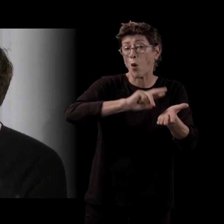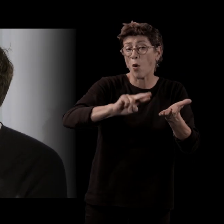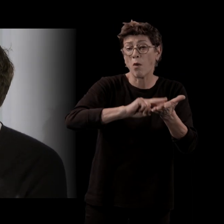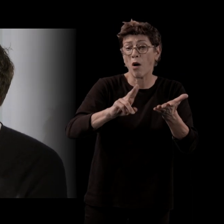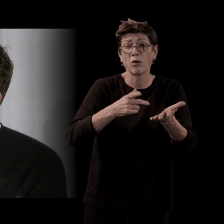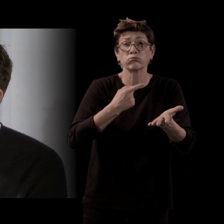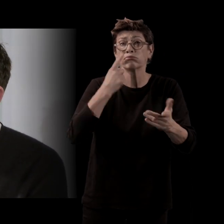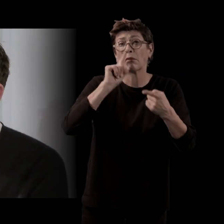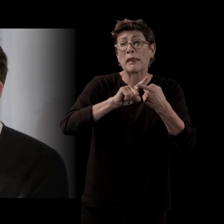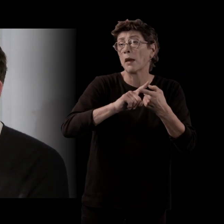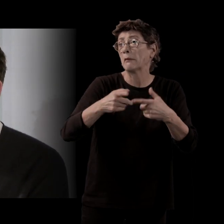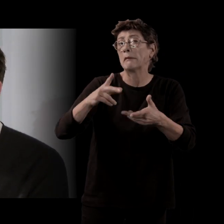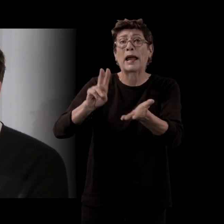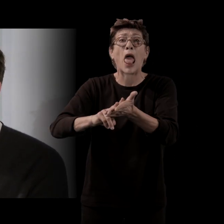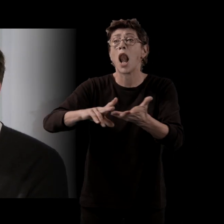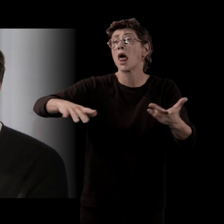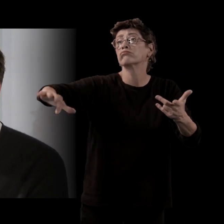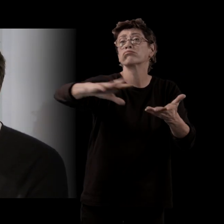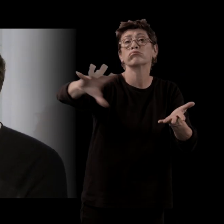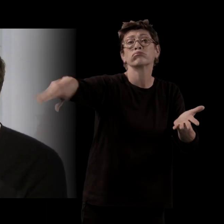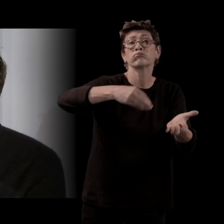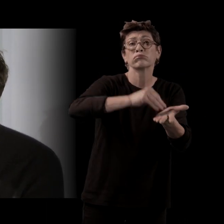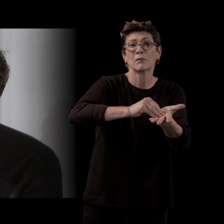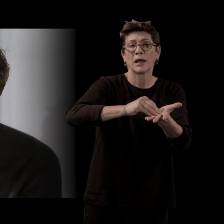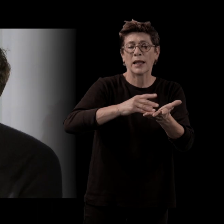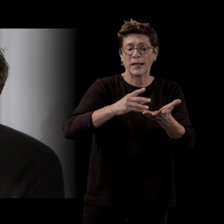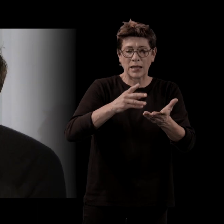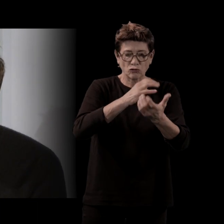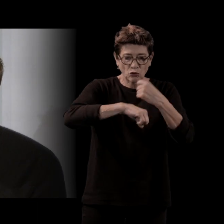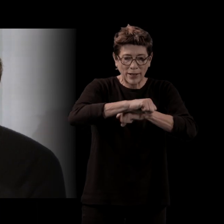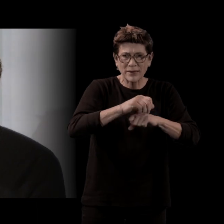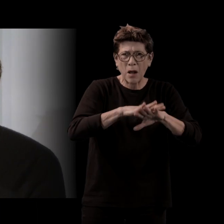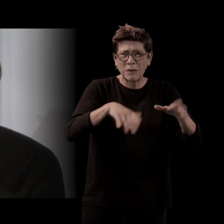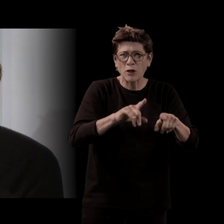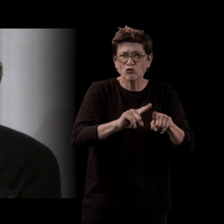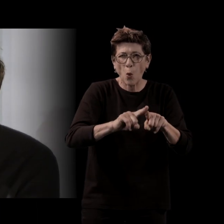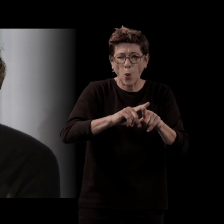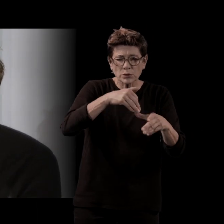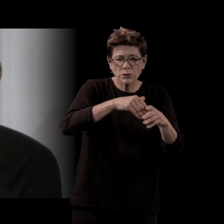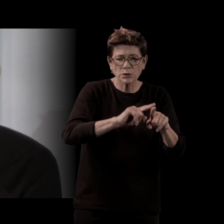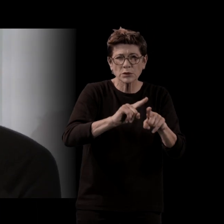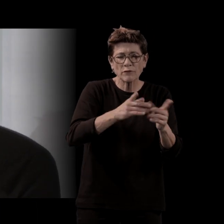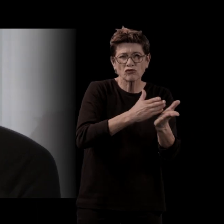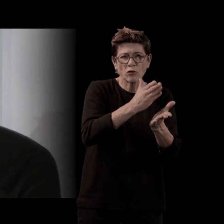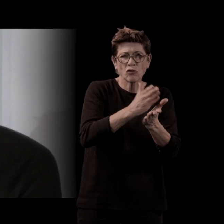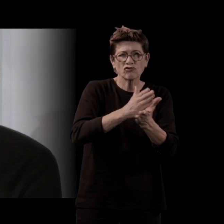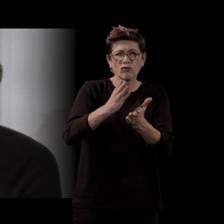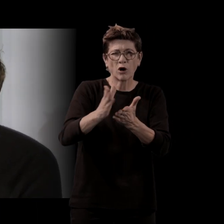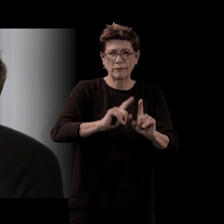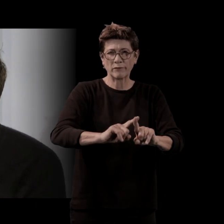on organise une myriade de signes qui tous ont des significations. La manière